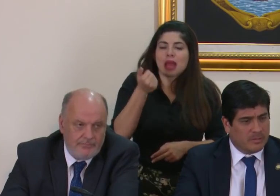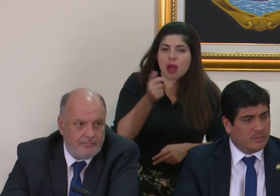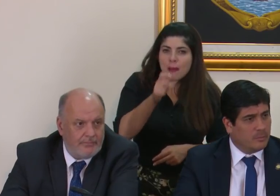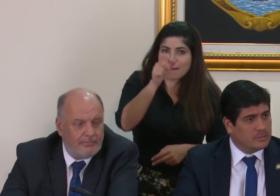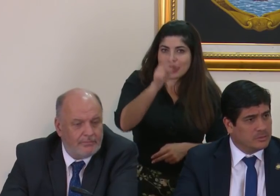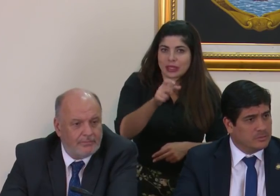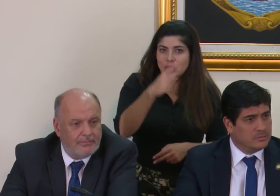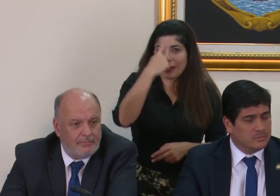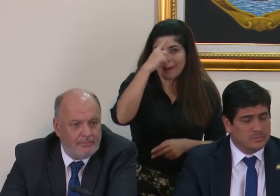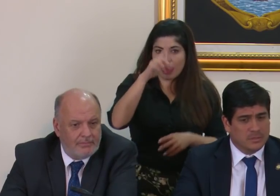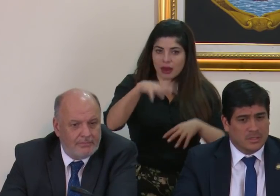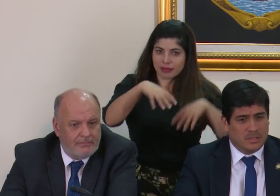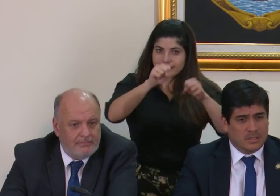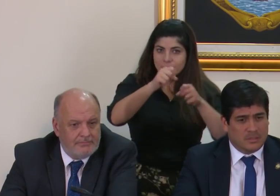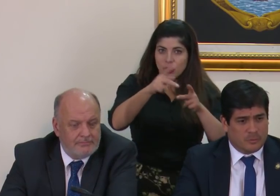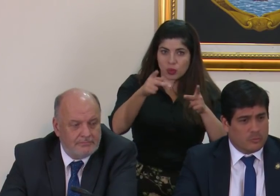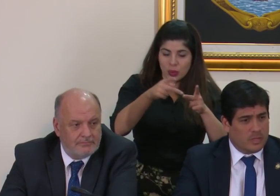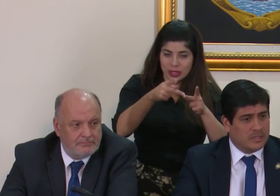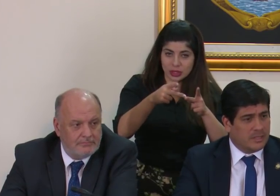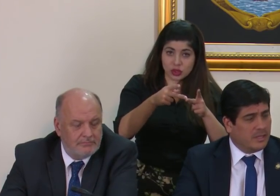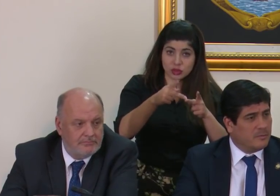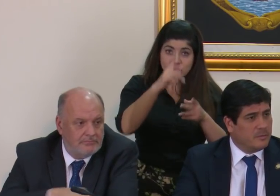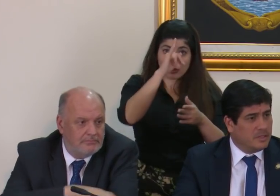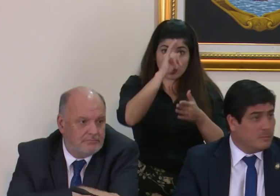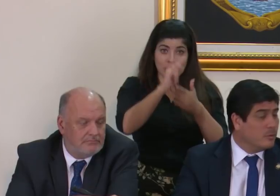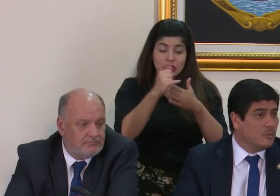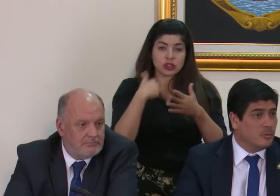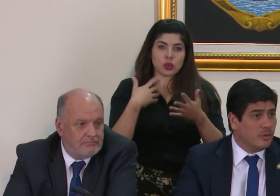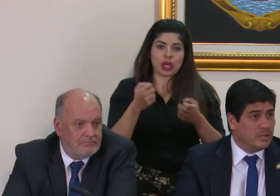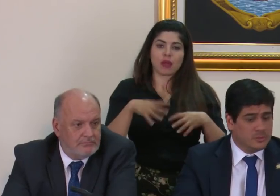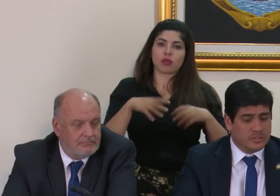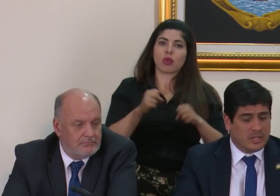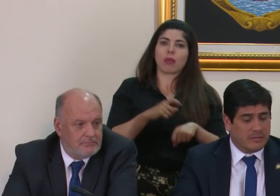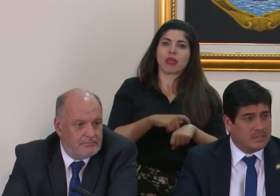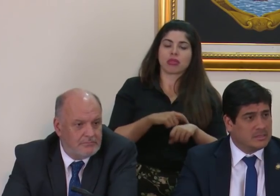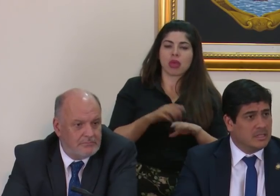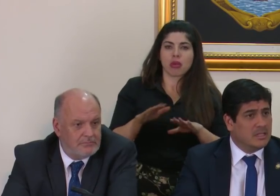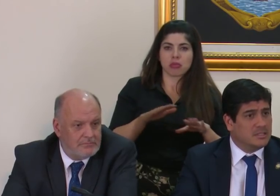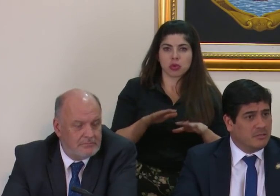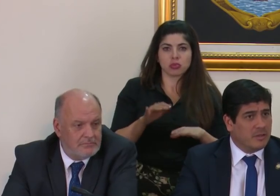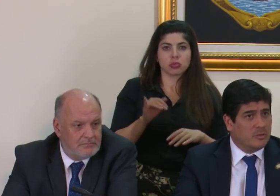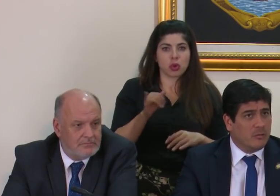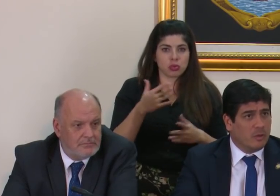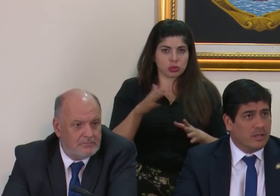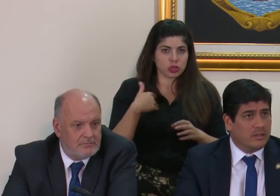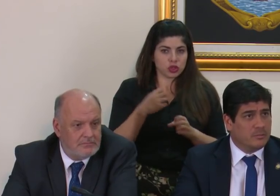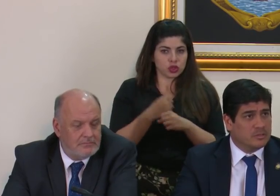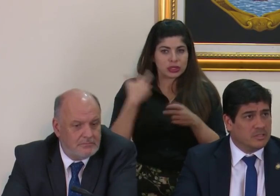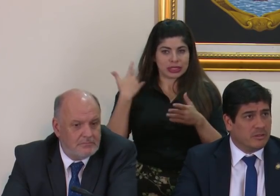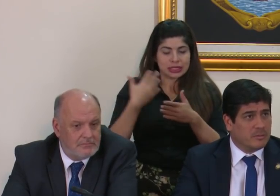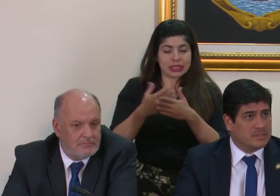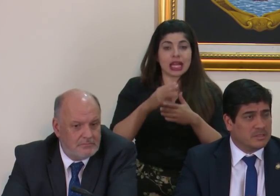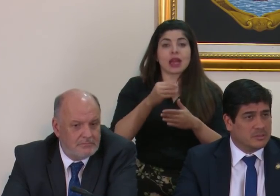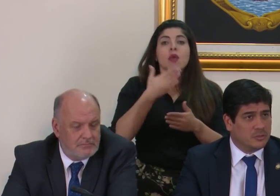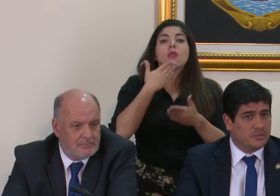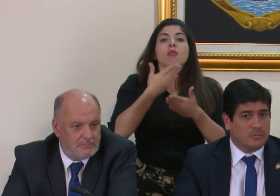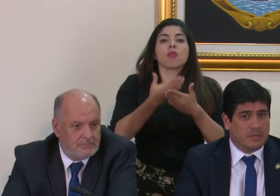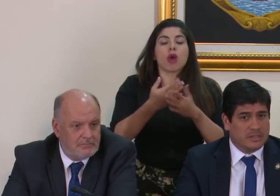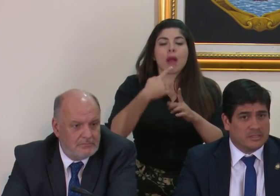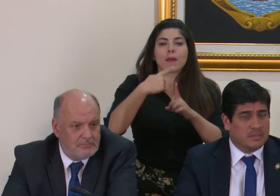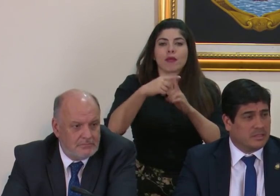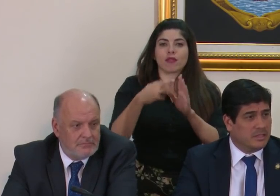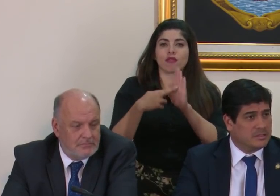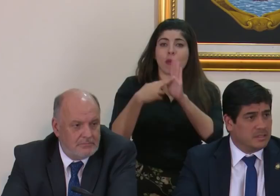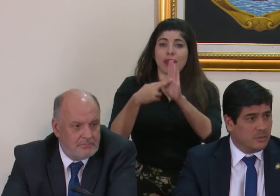persona para el puesto, por lo cual quería darme mi tiempo como lo he hecho y a la vez llevar una buena y positiva representación